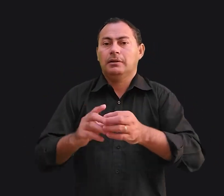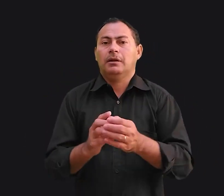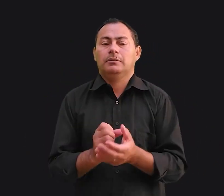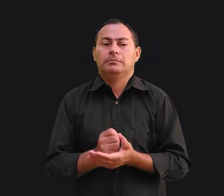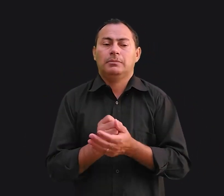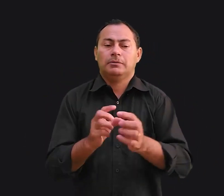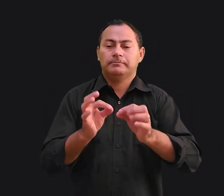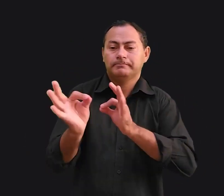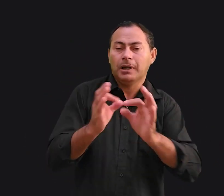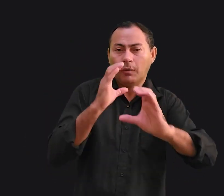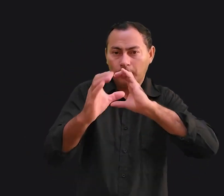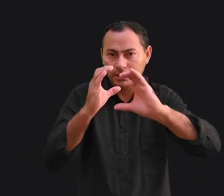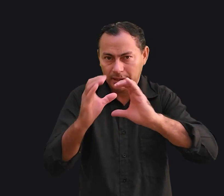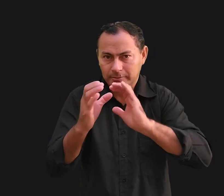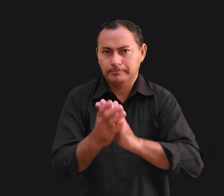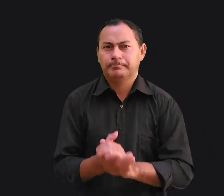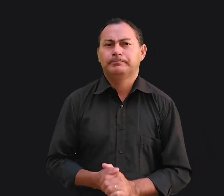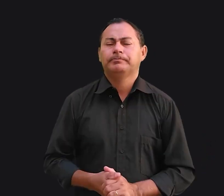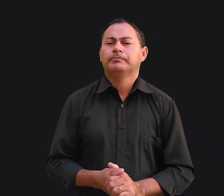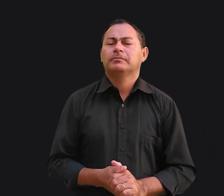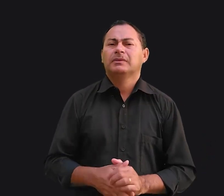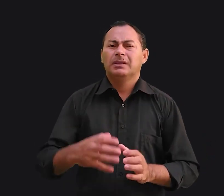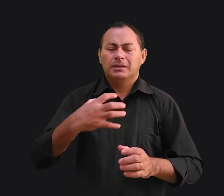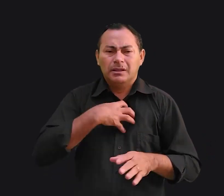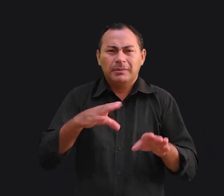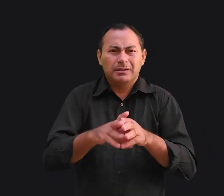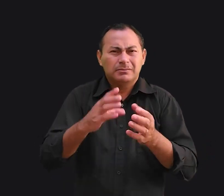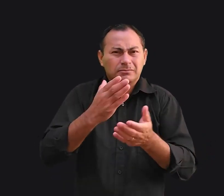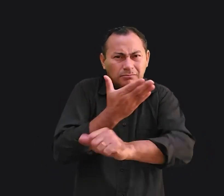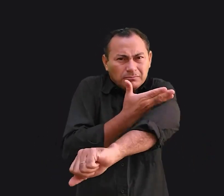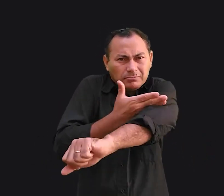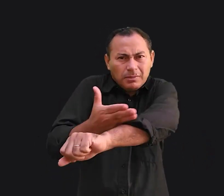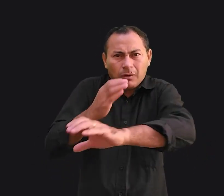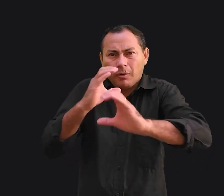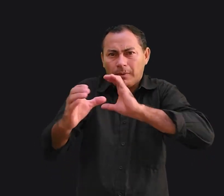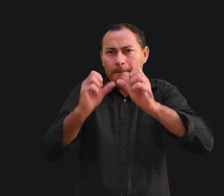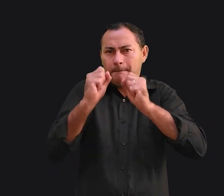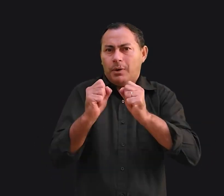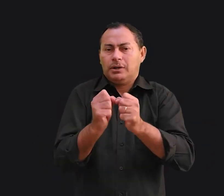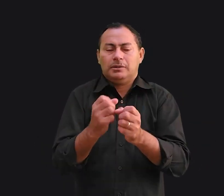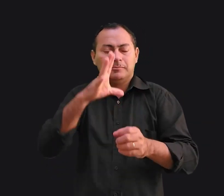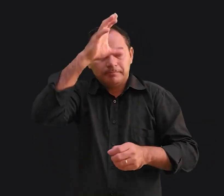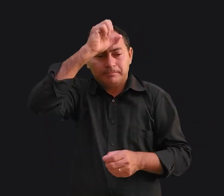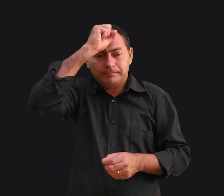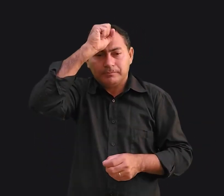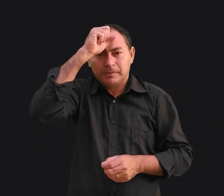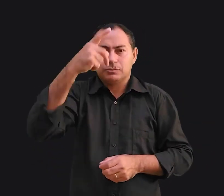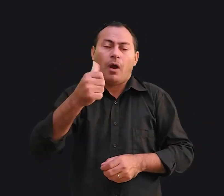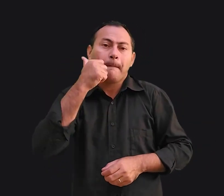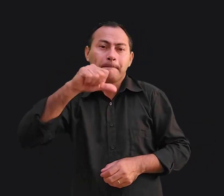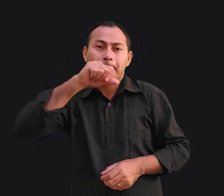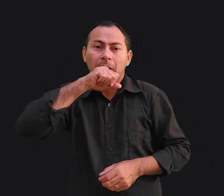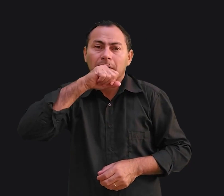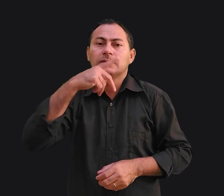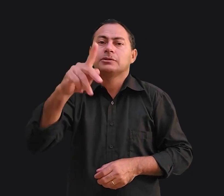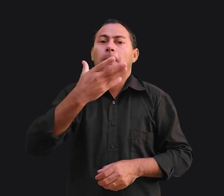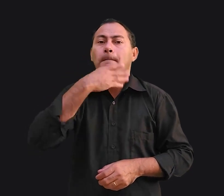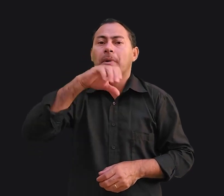o circuito de comunicação. Existem também certos hábitos de comunicação que podem ser aprendidos com sua mãe e com seu pai.